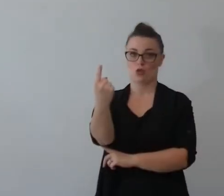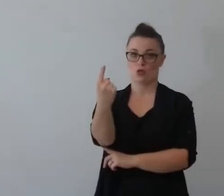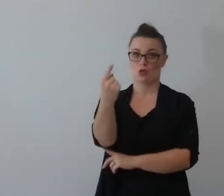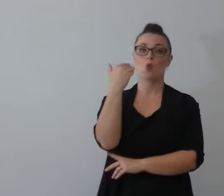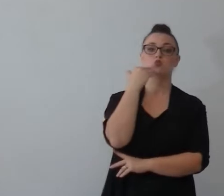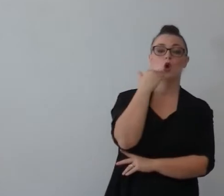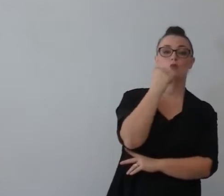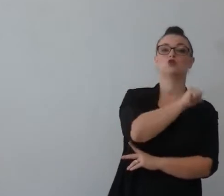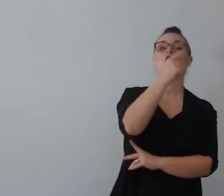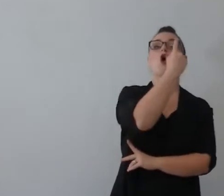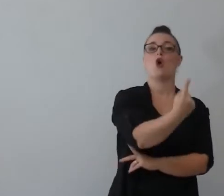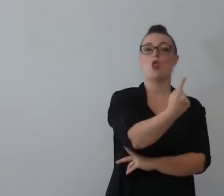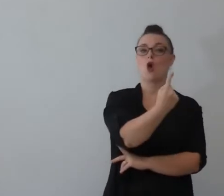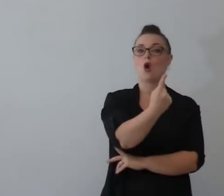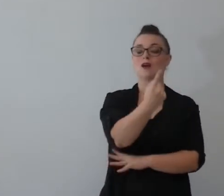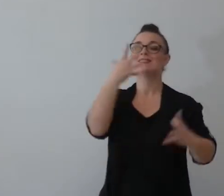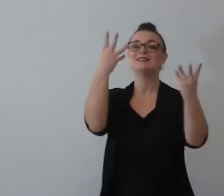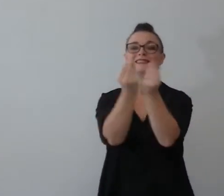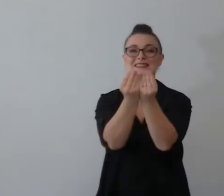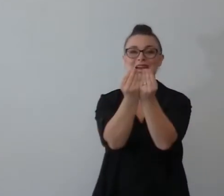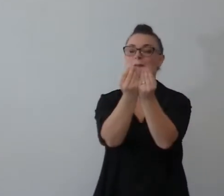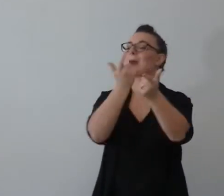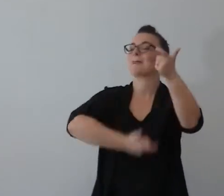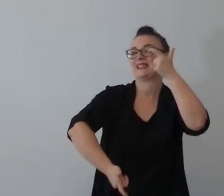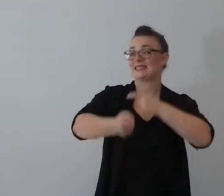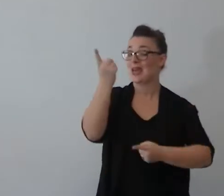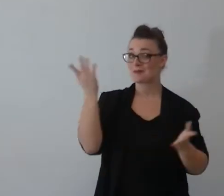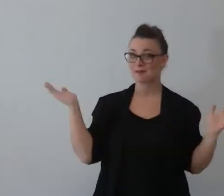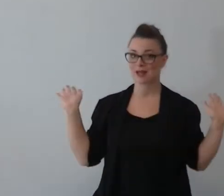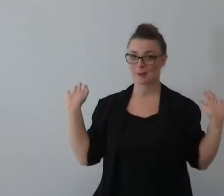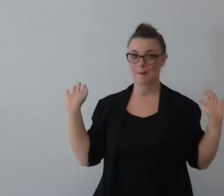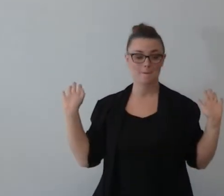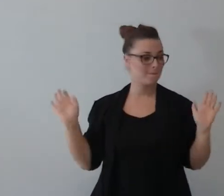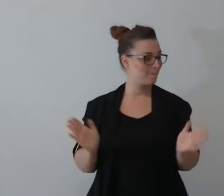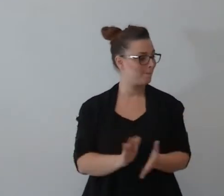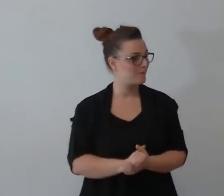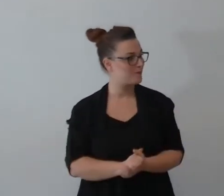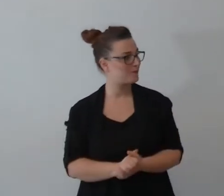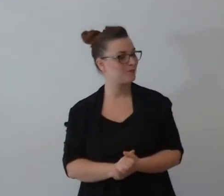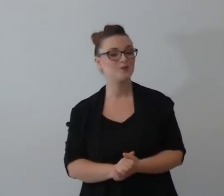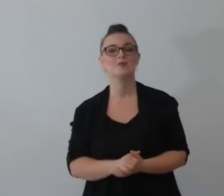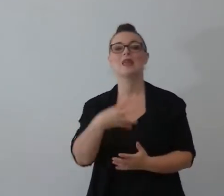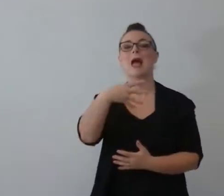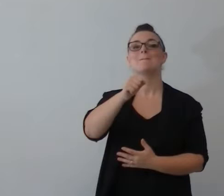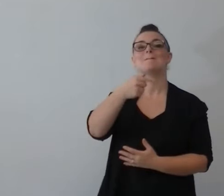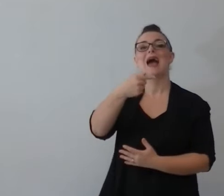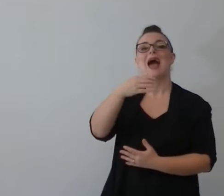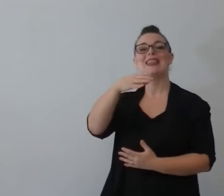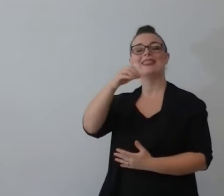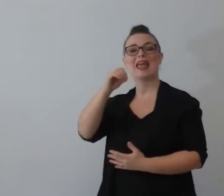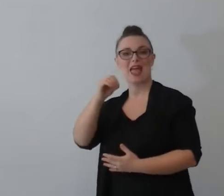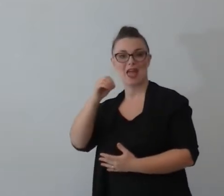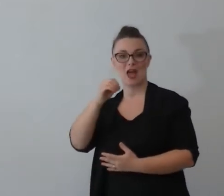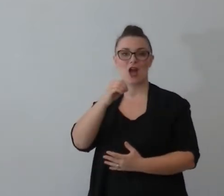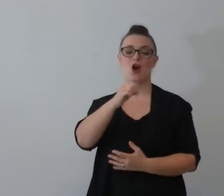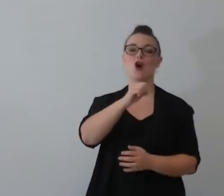lo dice Gesù Gesù in un pezzetto che non sta negli appunti nemmeno sul video dice così Matteo diceva il segno quello dunque